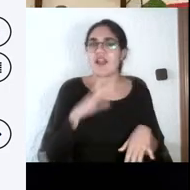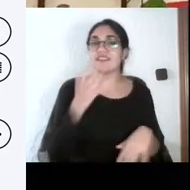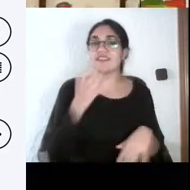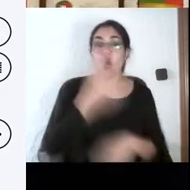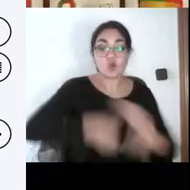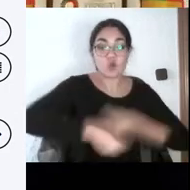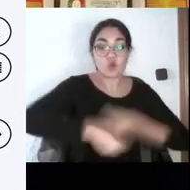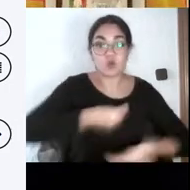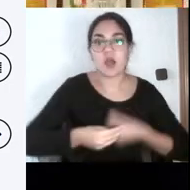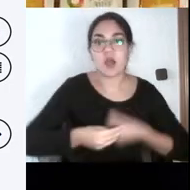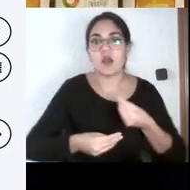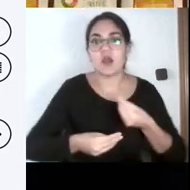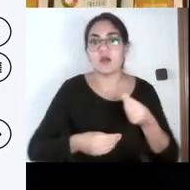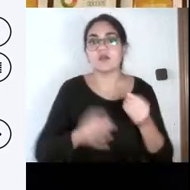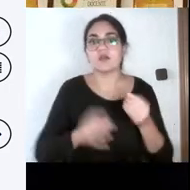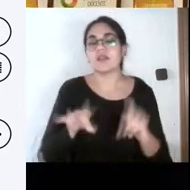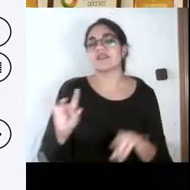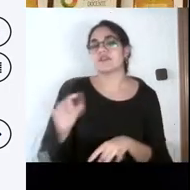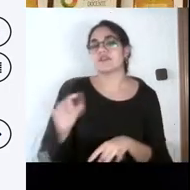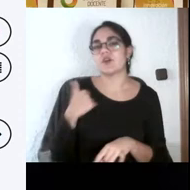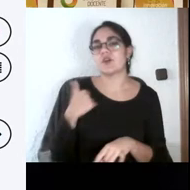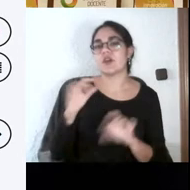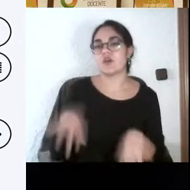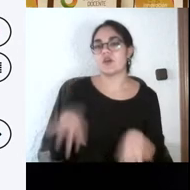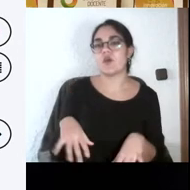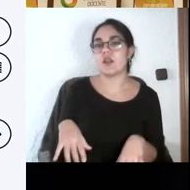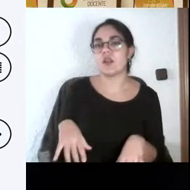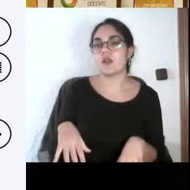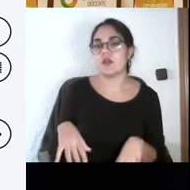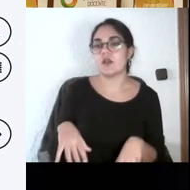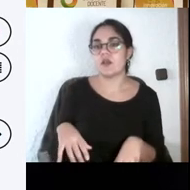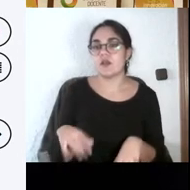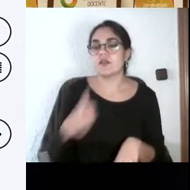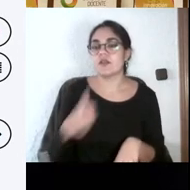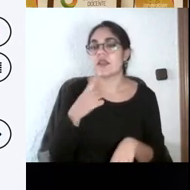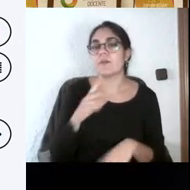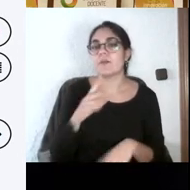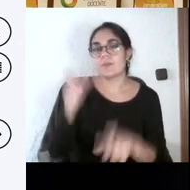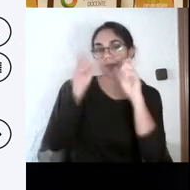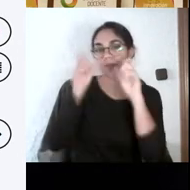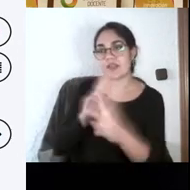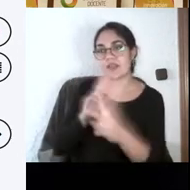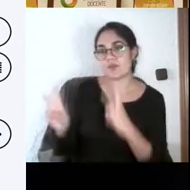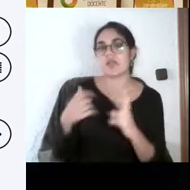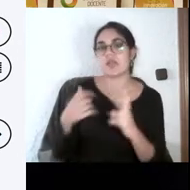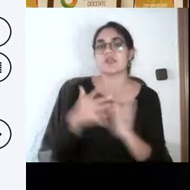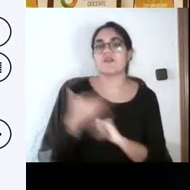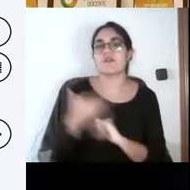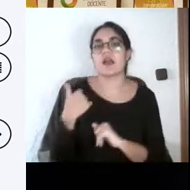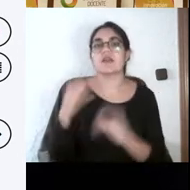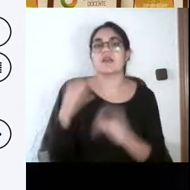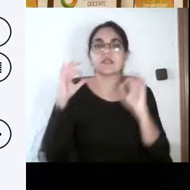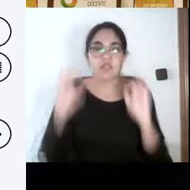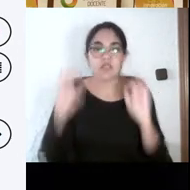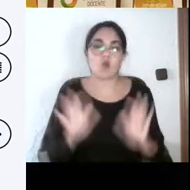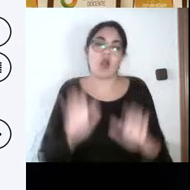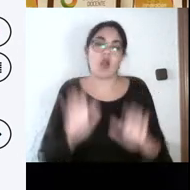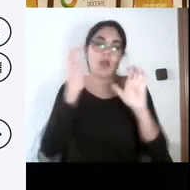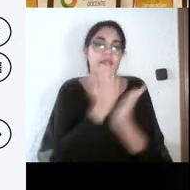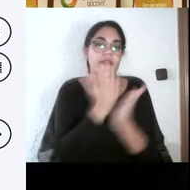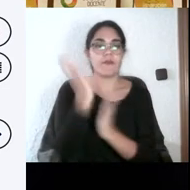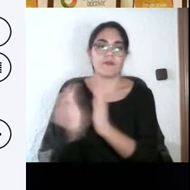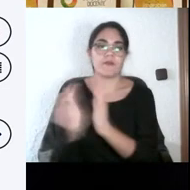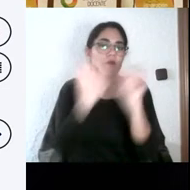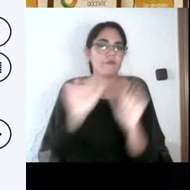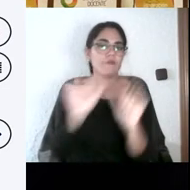No dejarías entrar en un quirófano a alguien que no los tenga ya memorizados. no puedes esperar a que aprenda. Obviamente va aprender con otros medios, va a aprender con el cadáver, etcétera,